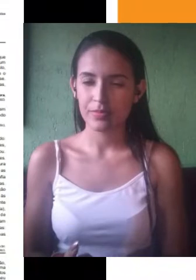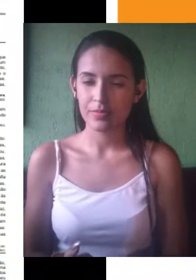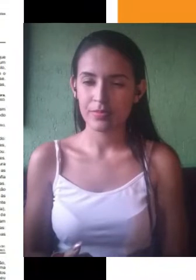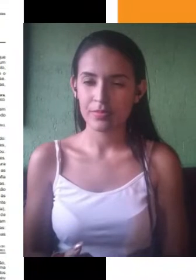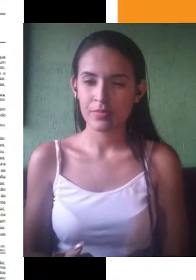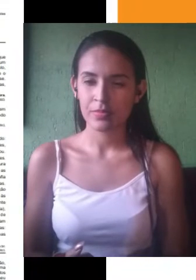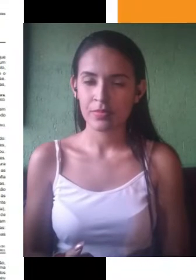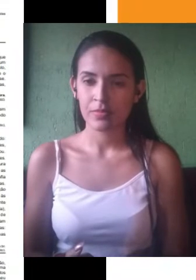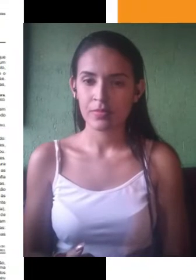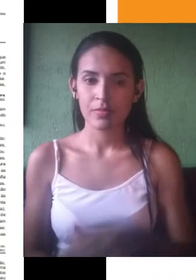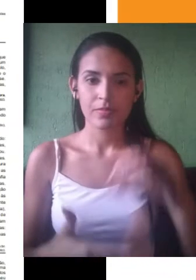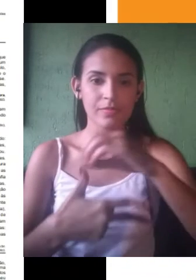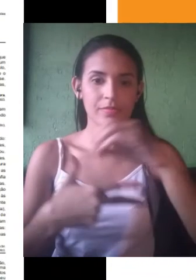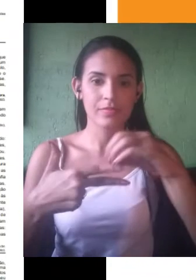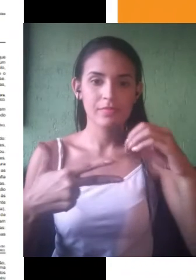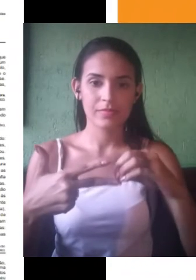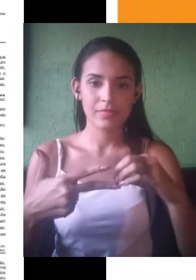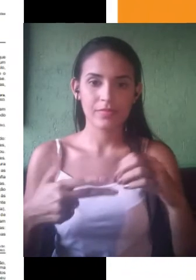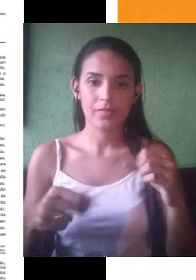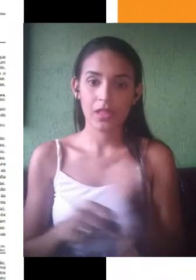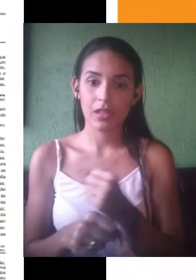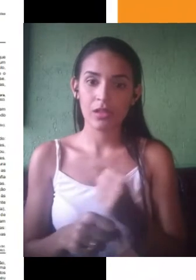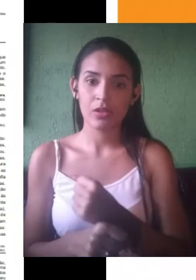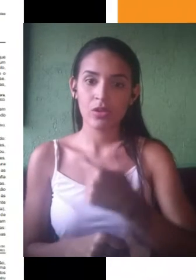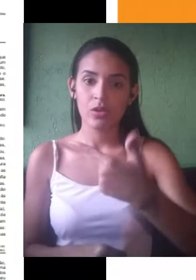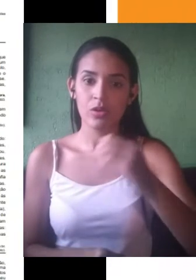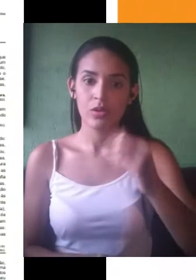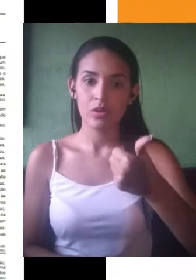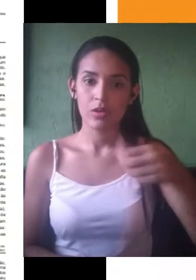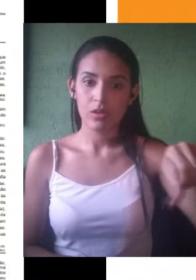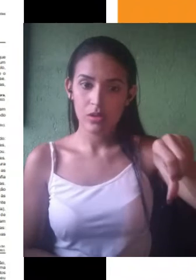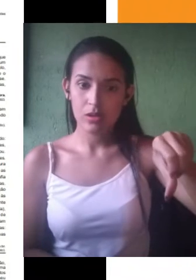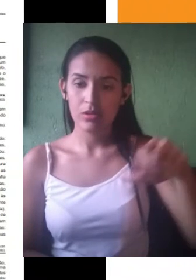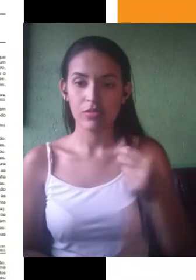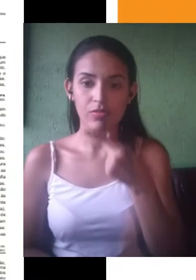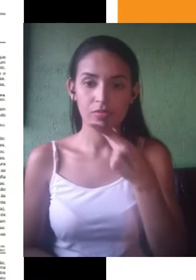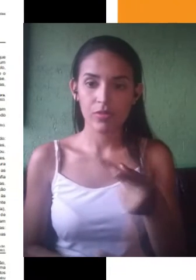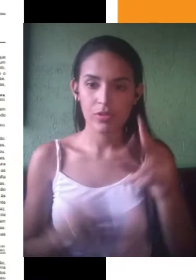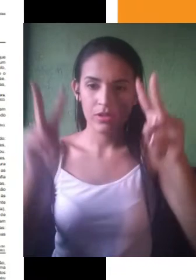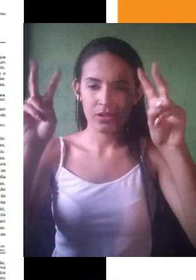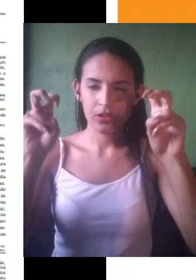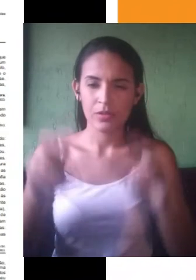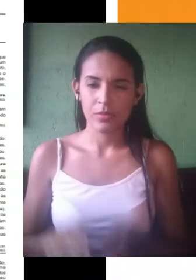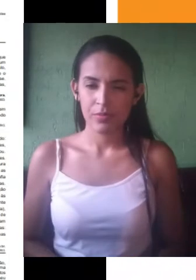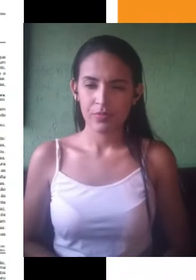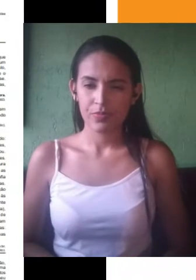O Enem 2019 trouxe em sua proposta de redação o tema Democratização do